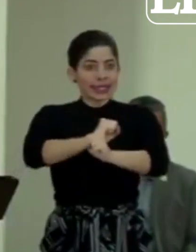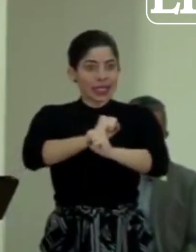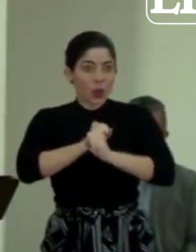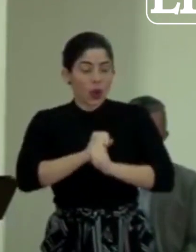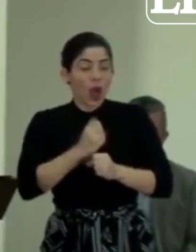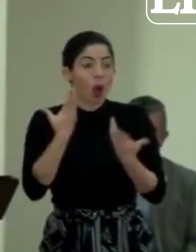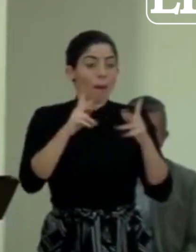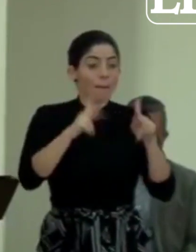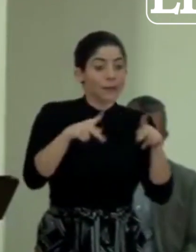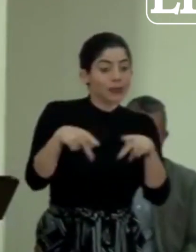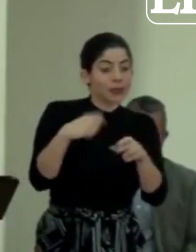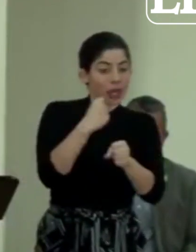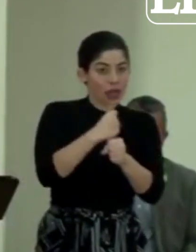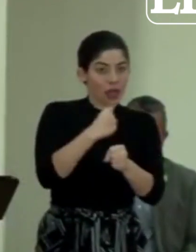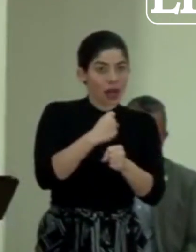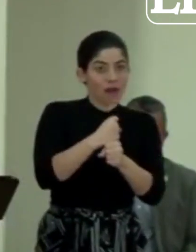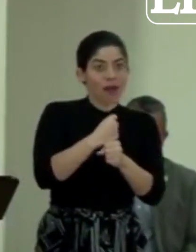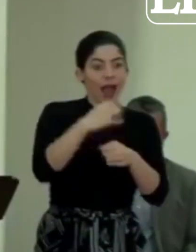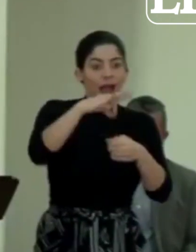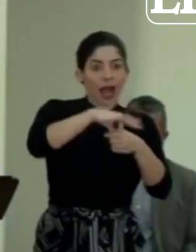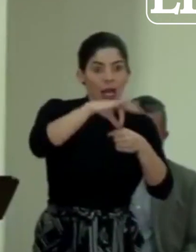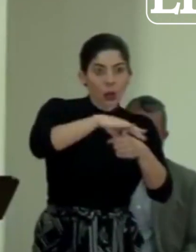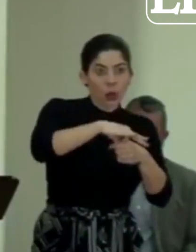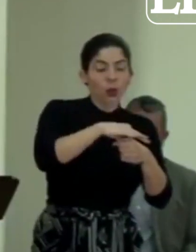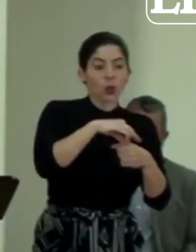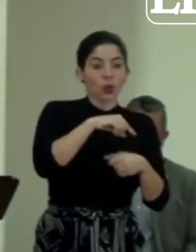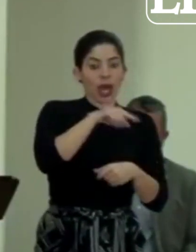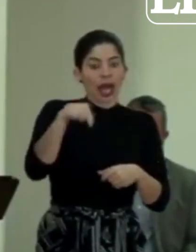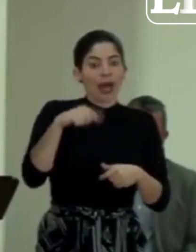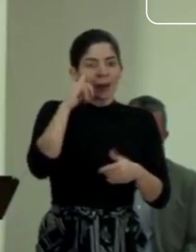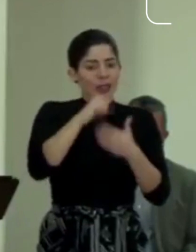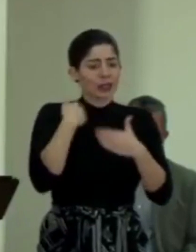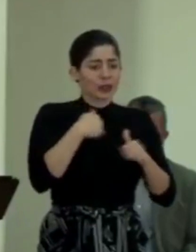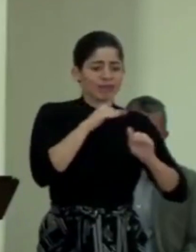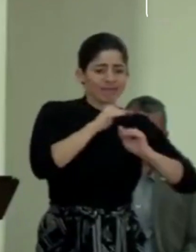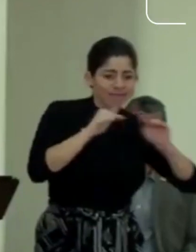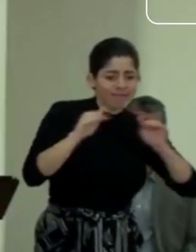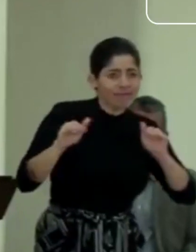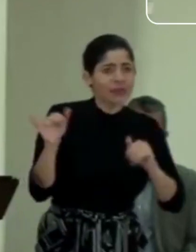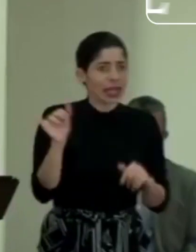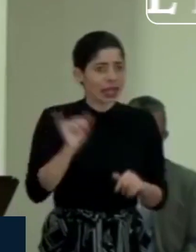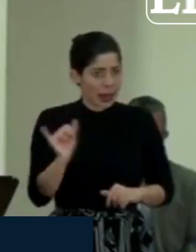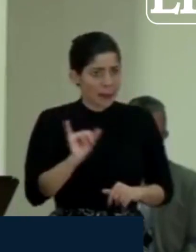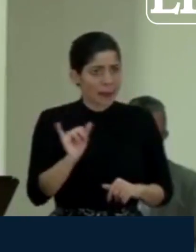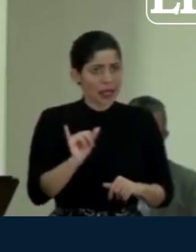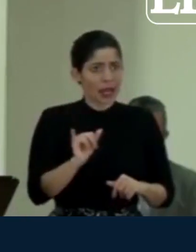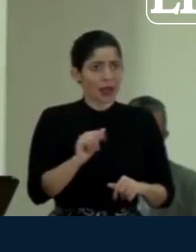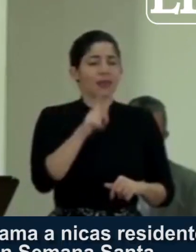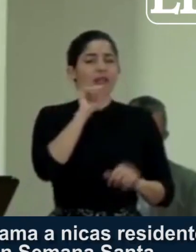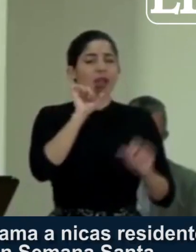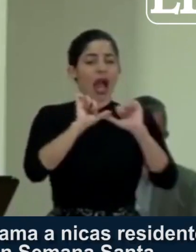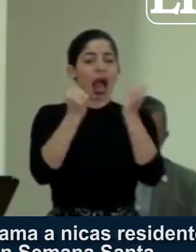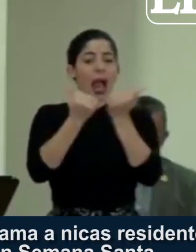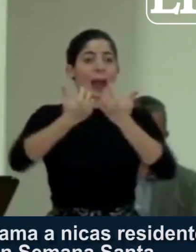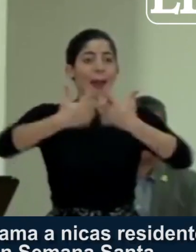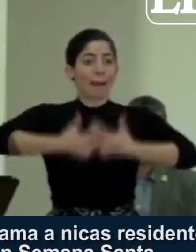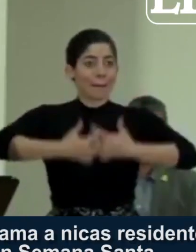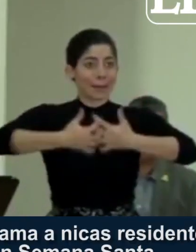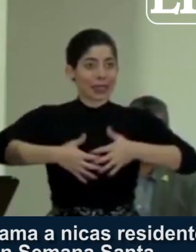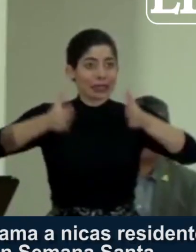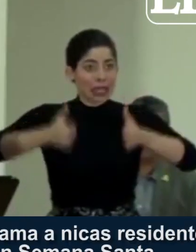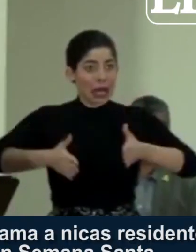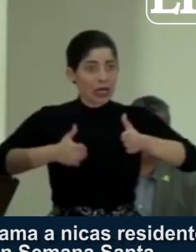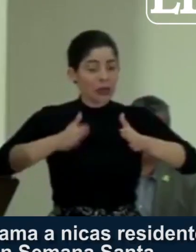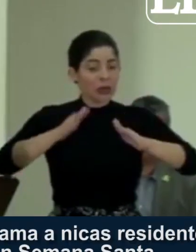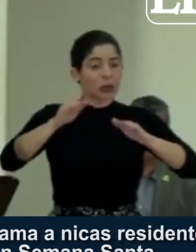que trabajan en agricultura estamos haciendo un llamado también al sector empresarial para